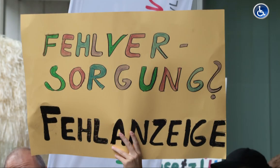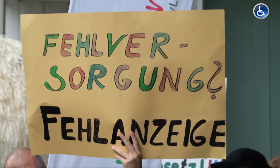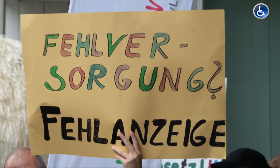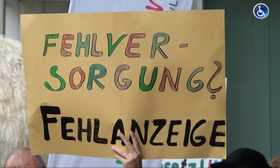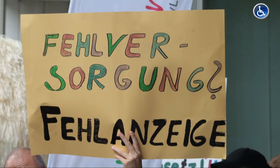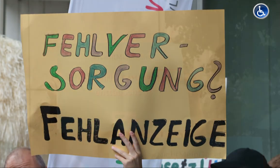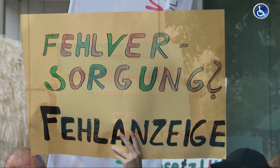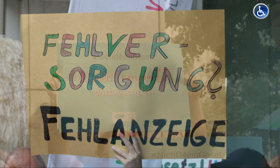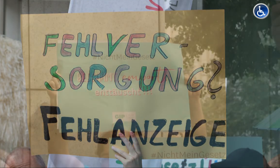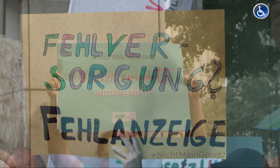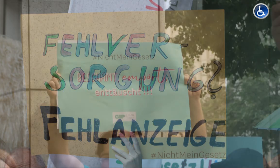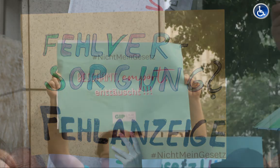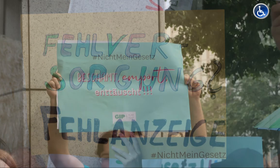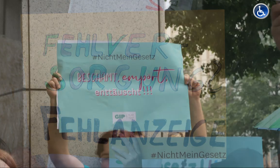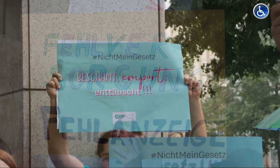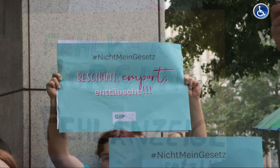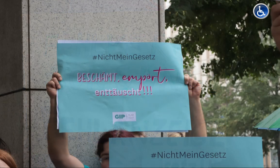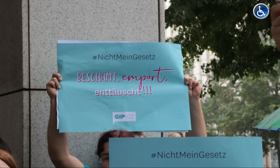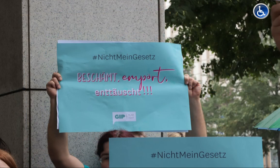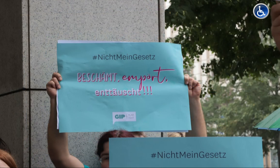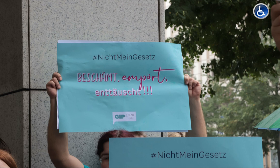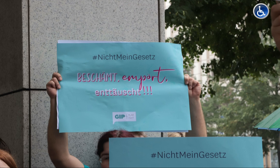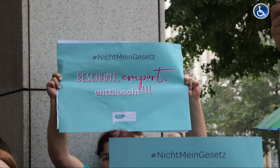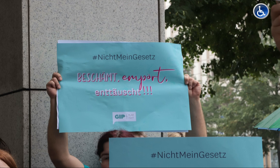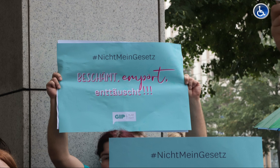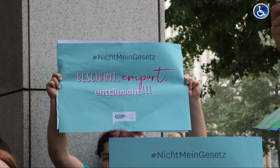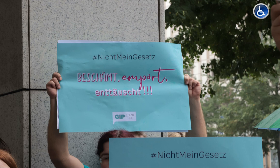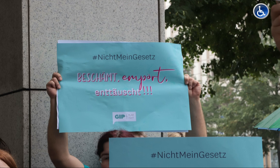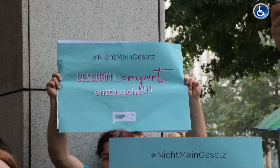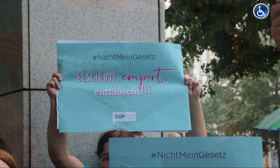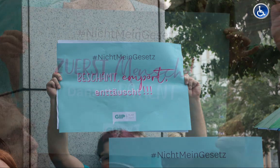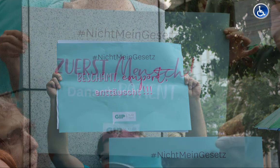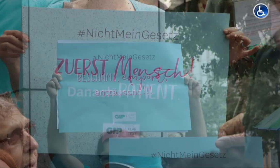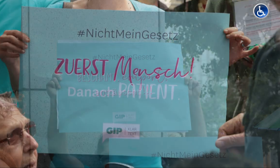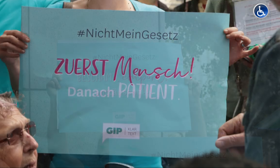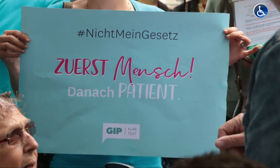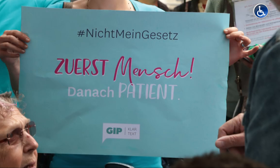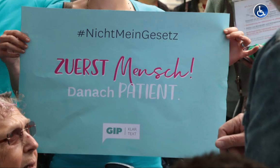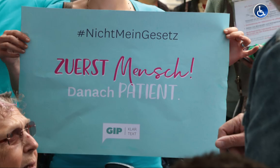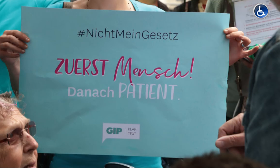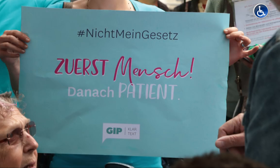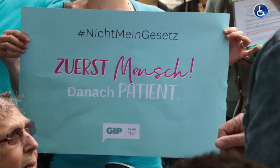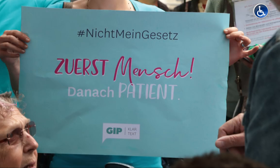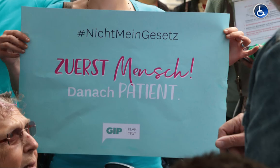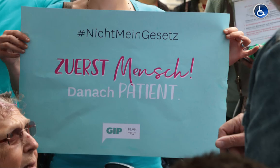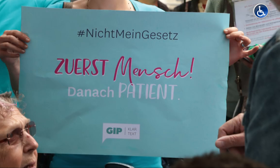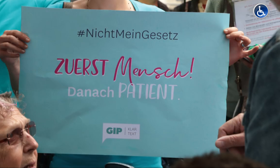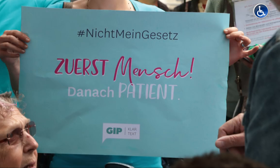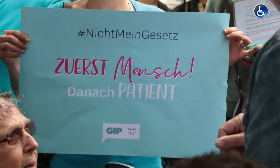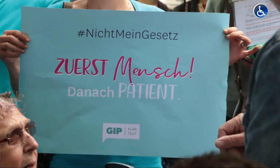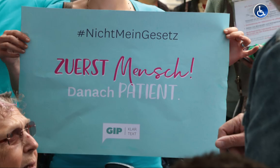gehört werden und nicht nur angehört, sondern auch beachtet und dass das, was wir sagen, ins Gesetz verlangen wird oder